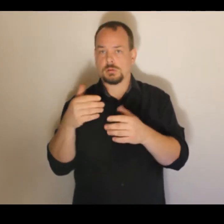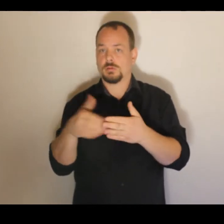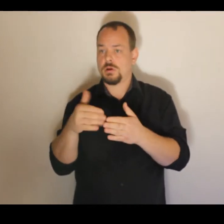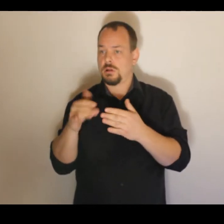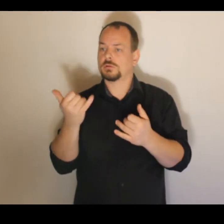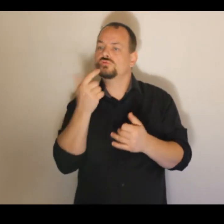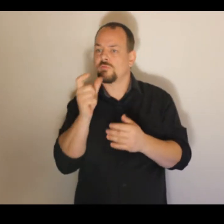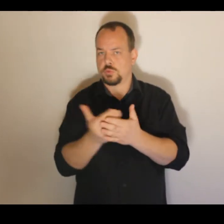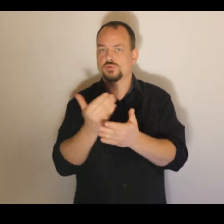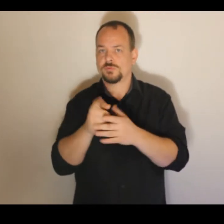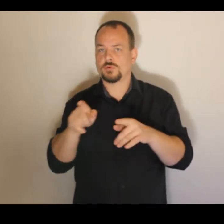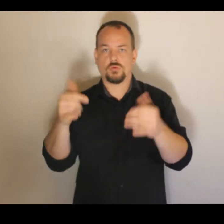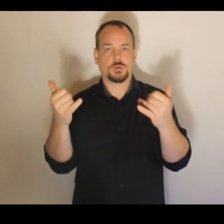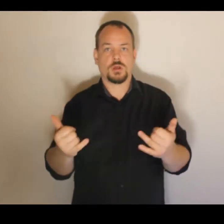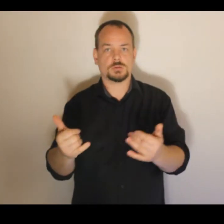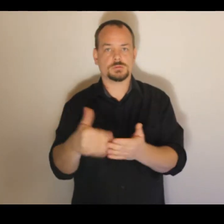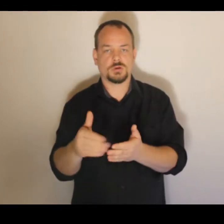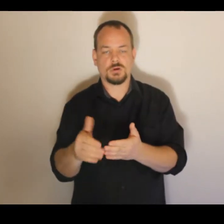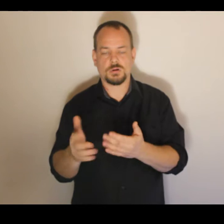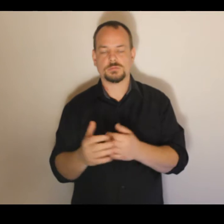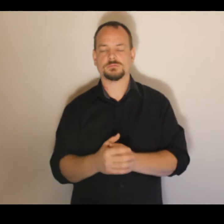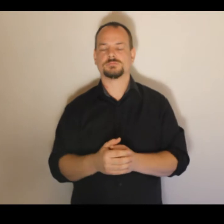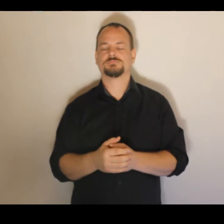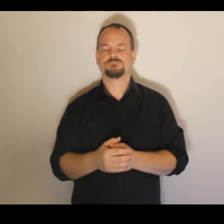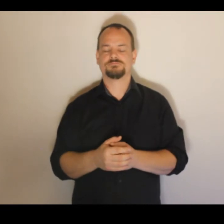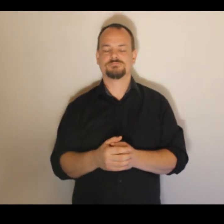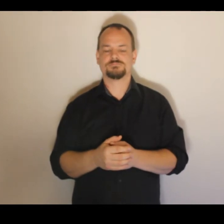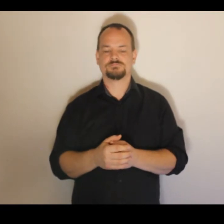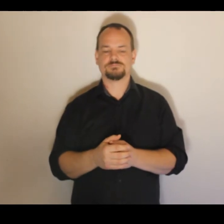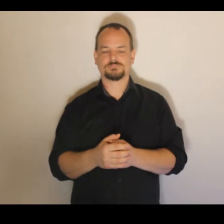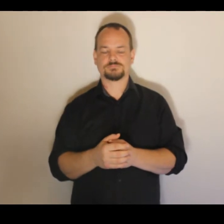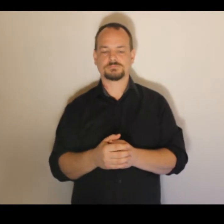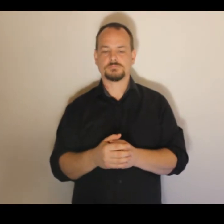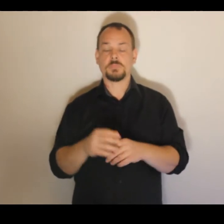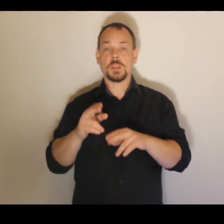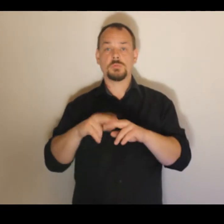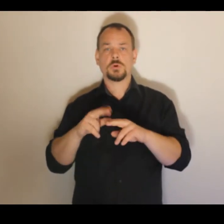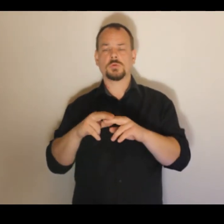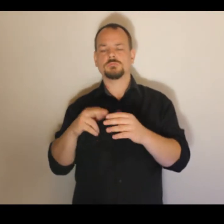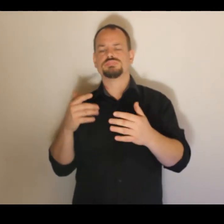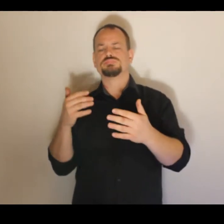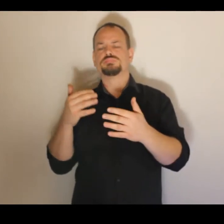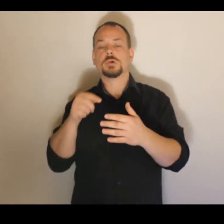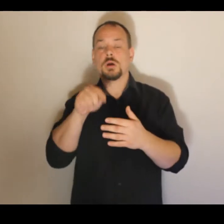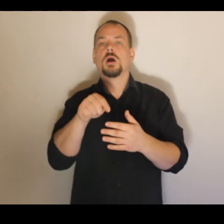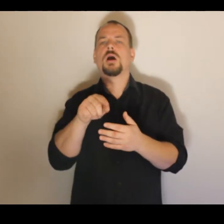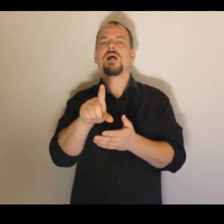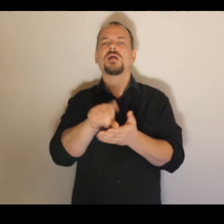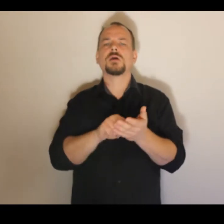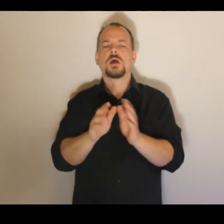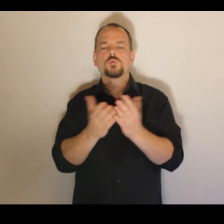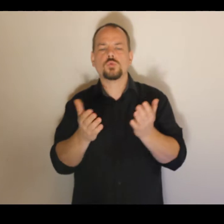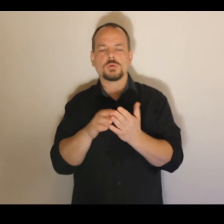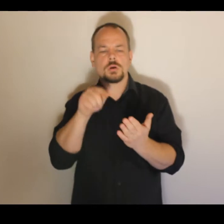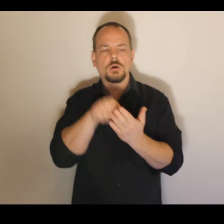to má právě tu konotaci té námezní práce. Do světové literatury, a posléze